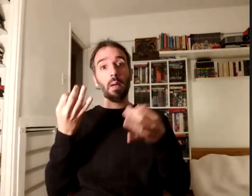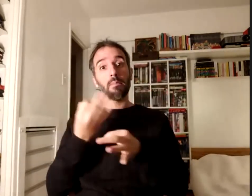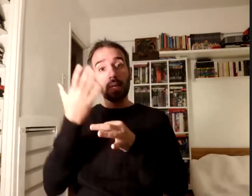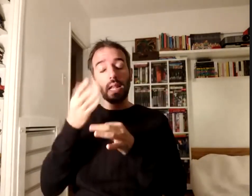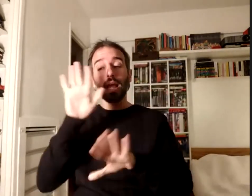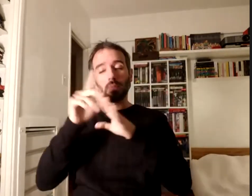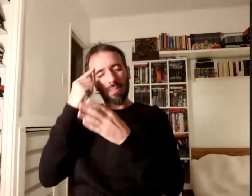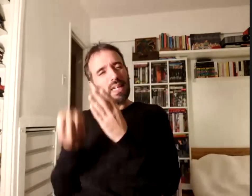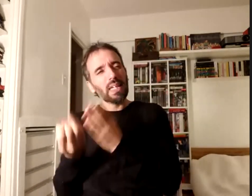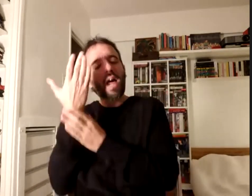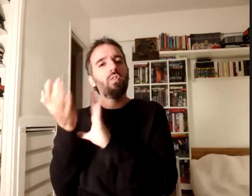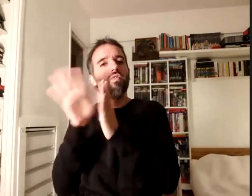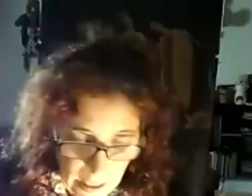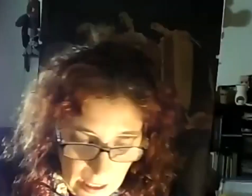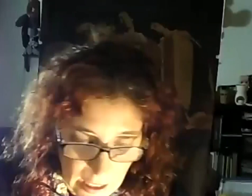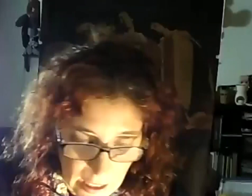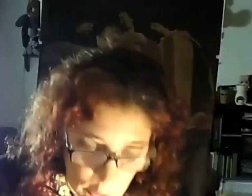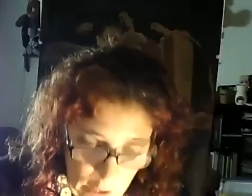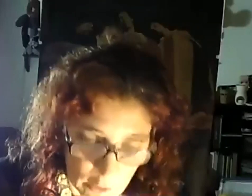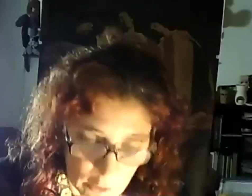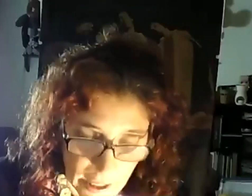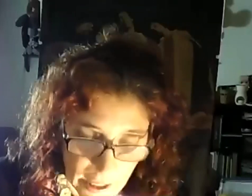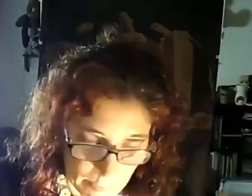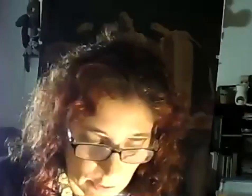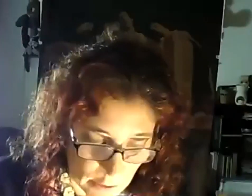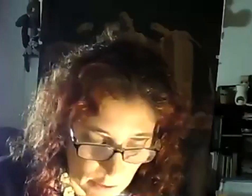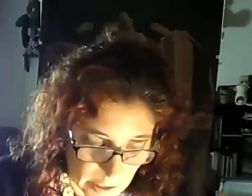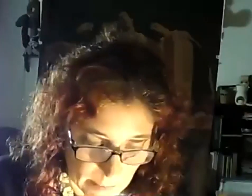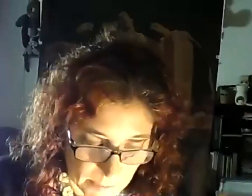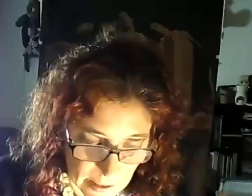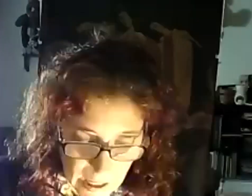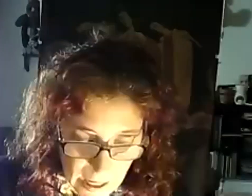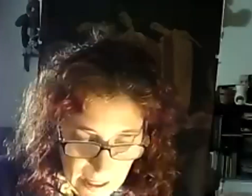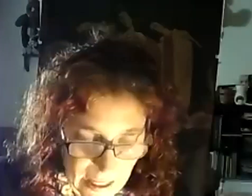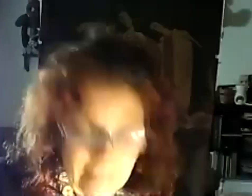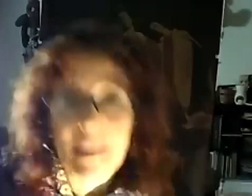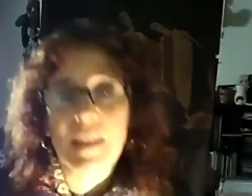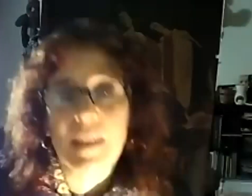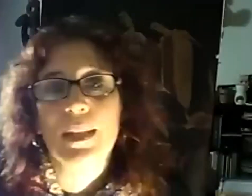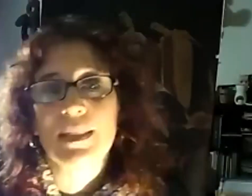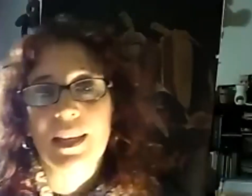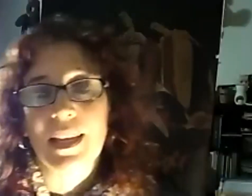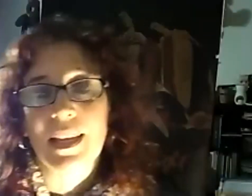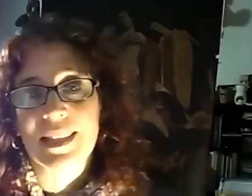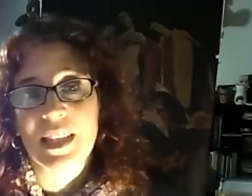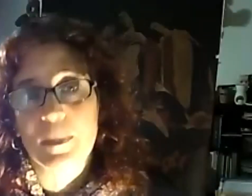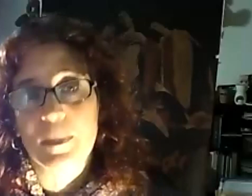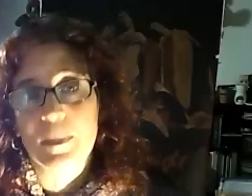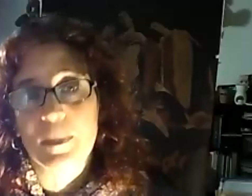de acompañamiento que incluyeron a las personas con discapacidad y así empieza a hacerse explícita